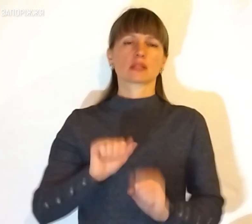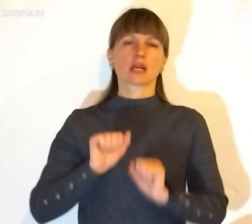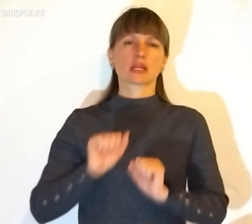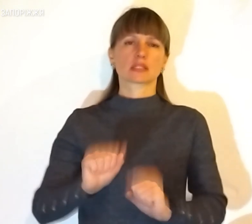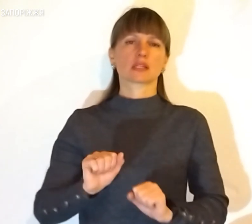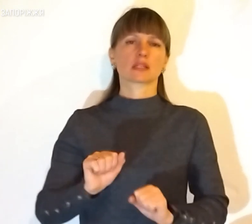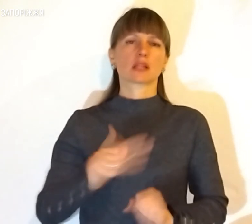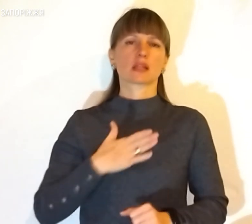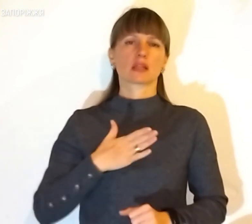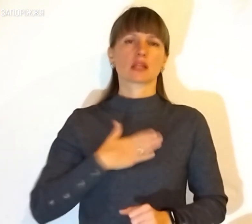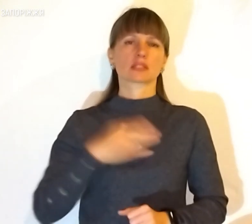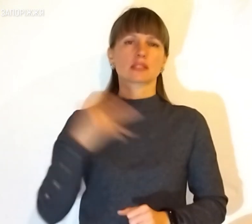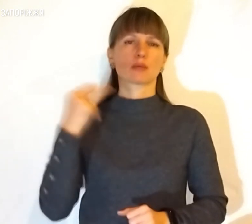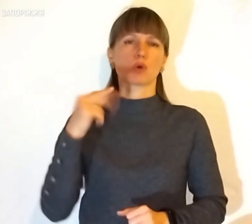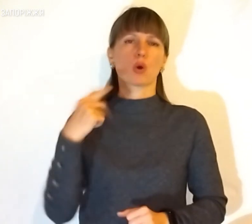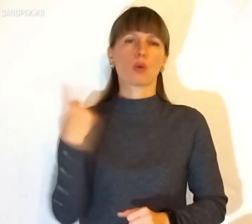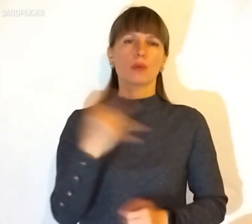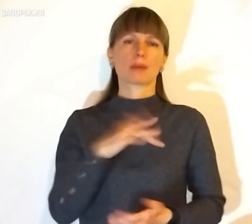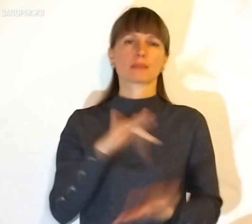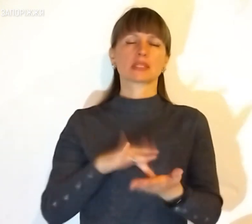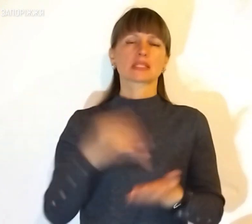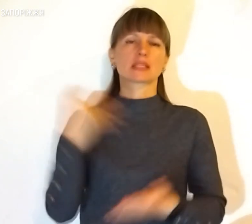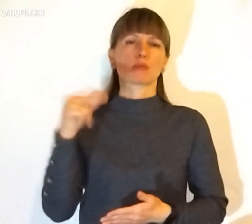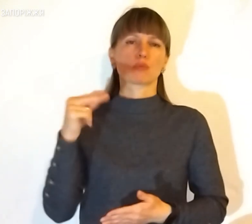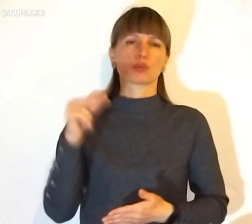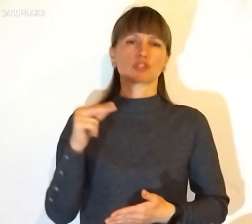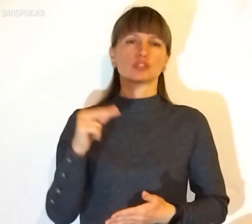Запорізьку область, місто Запоріжжя, та,